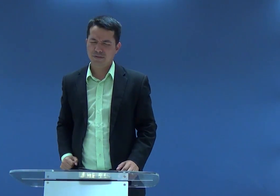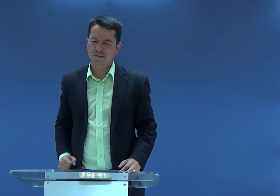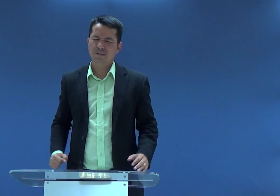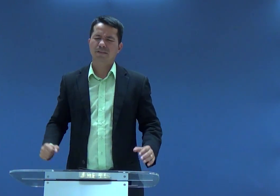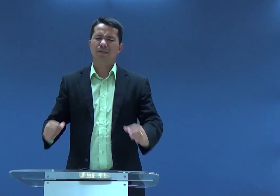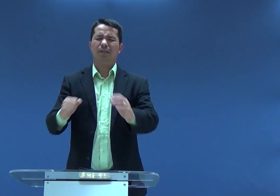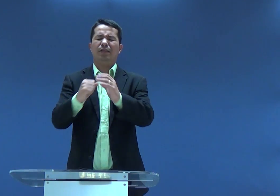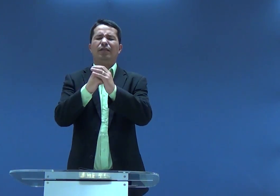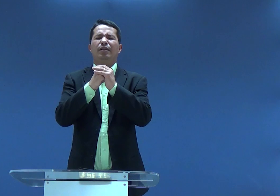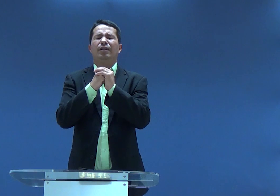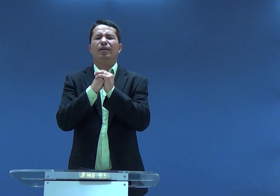Senhor, Amém.